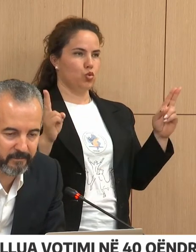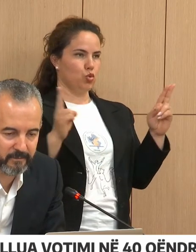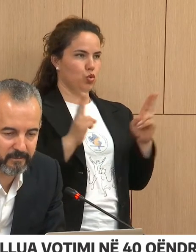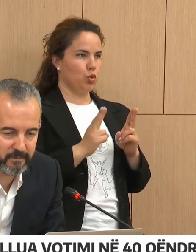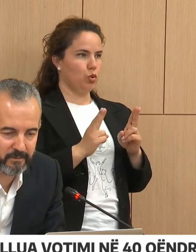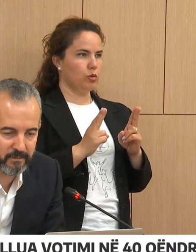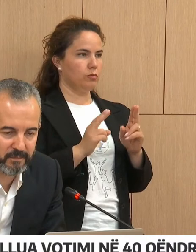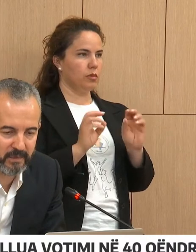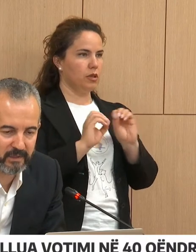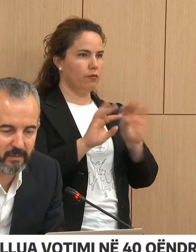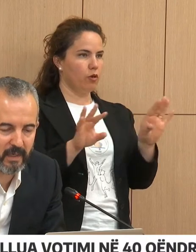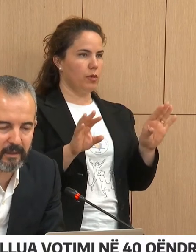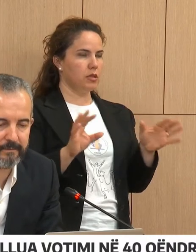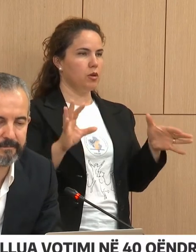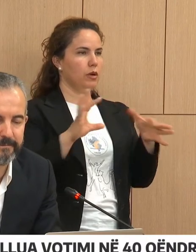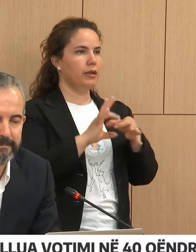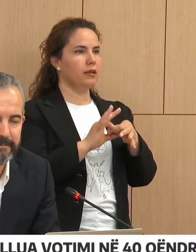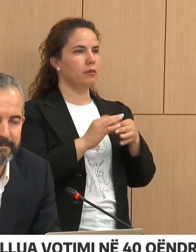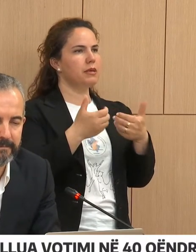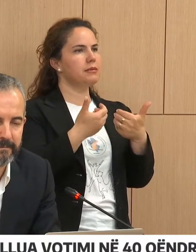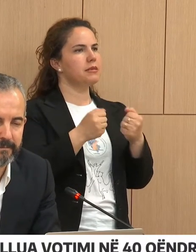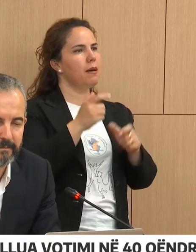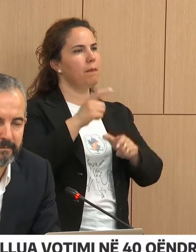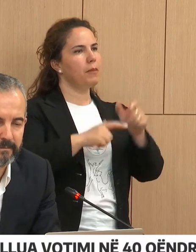me pjesëmarje.